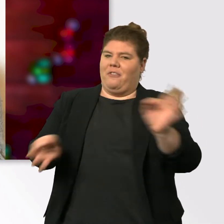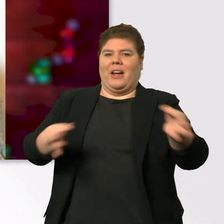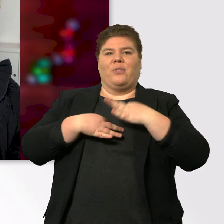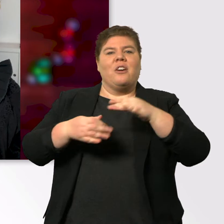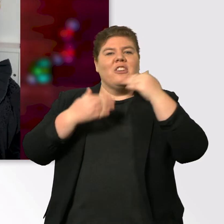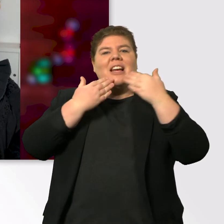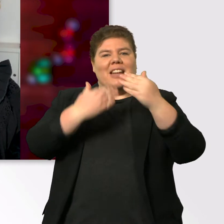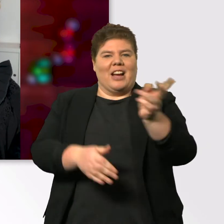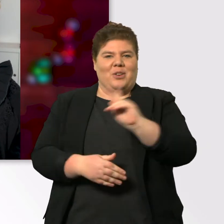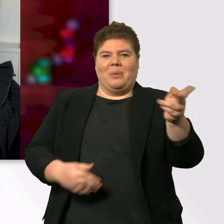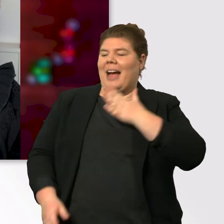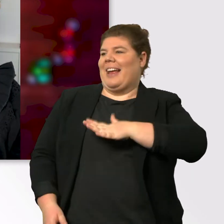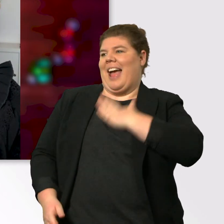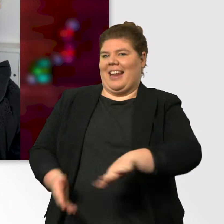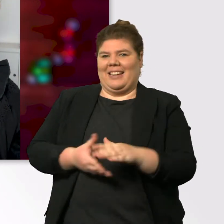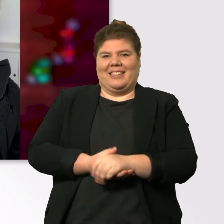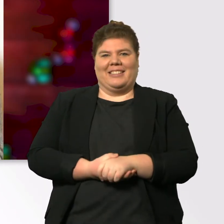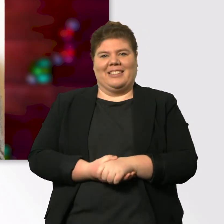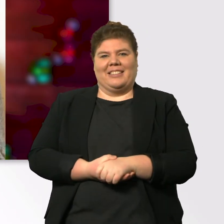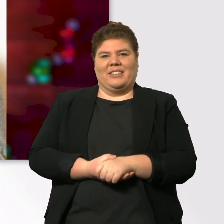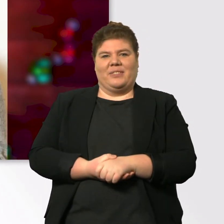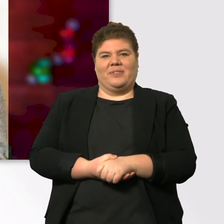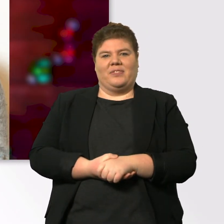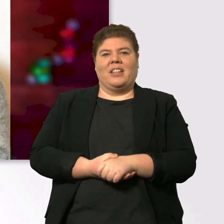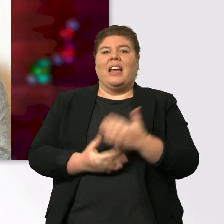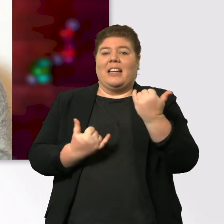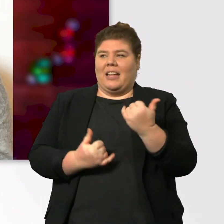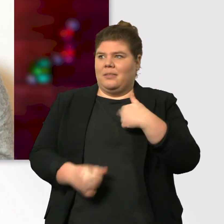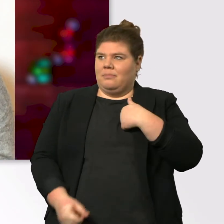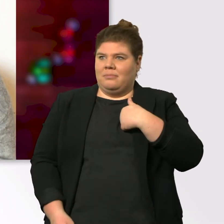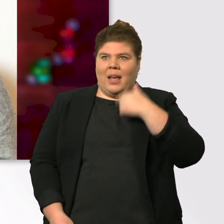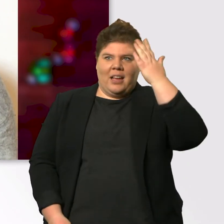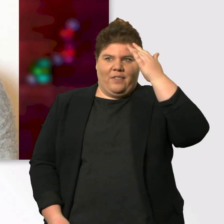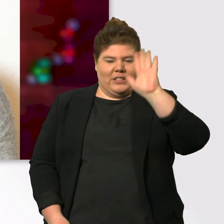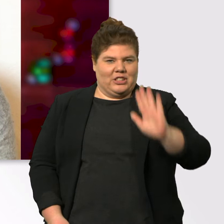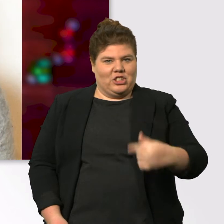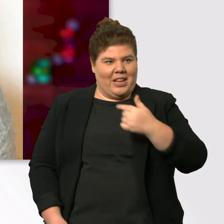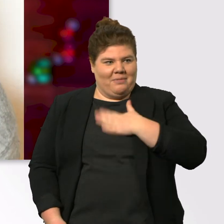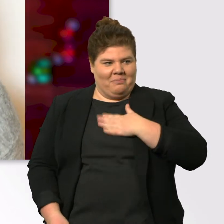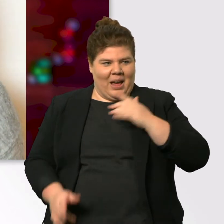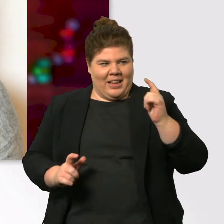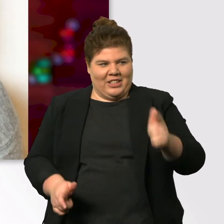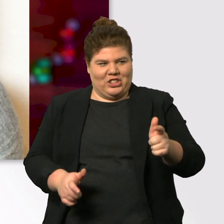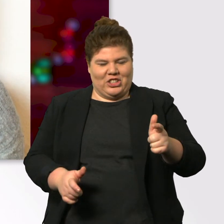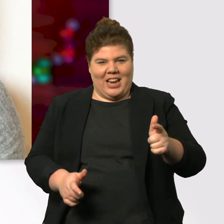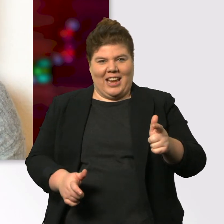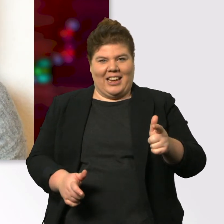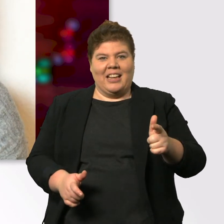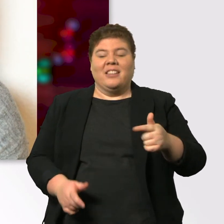Kübra. Sehr, sehr gerne. Oh Gott, jetzt habe ich so ein schlechtes Gewissen, was ich ihr verschenkt habe. Das ist nämlich wirklicher Schrott und was sie